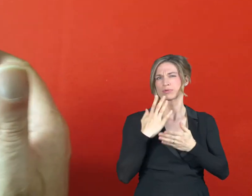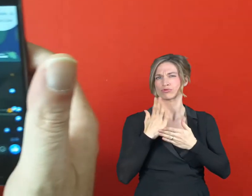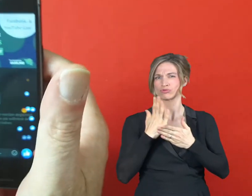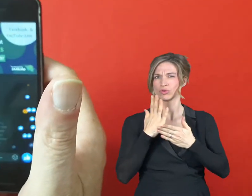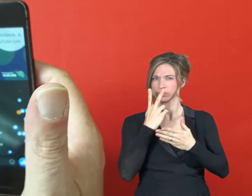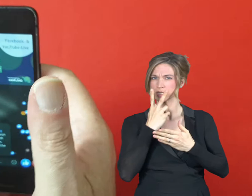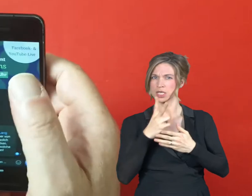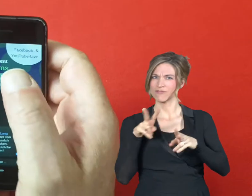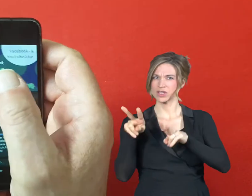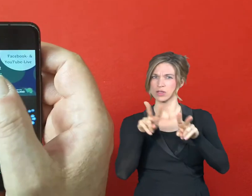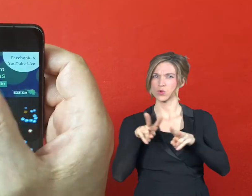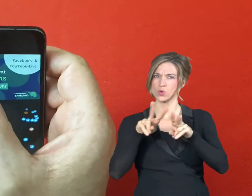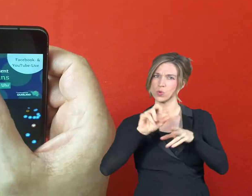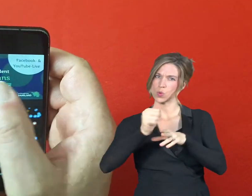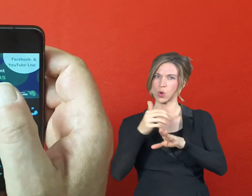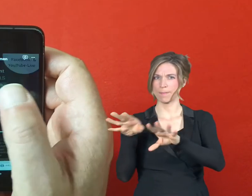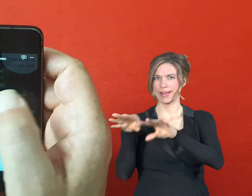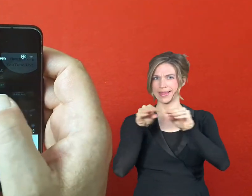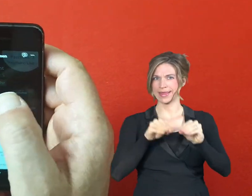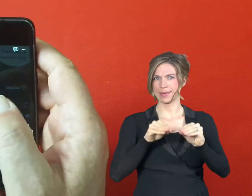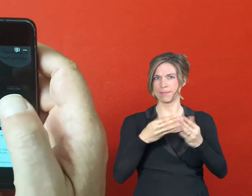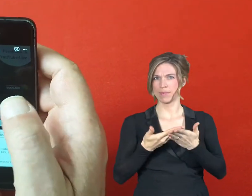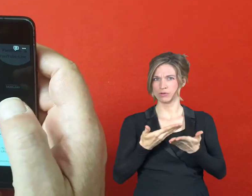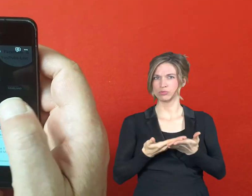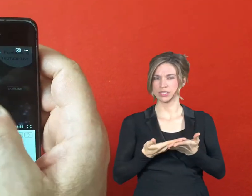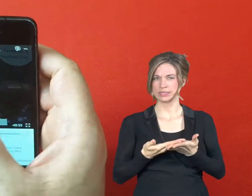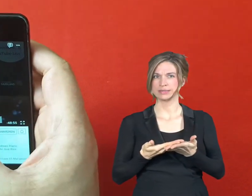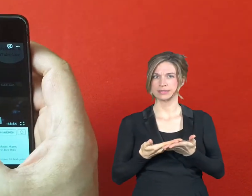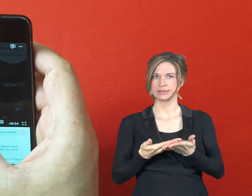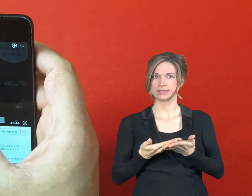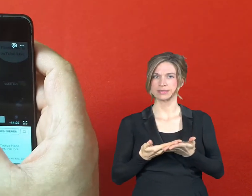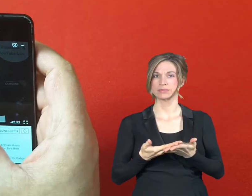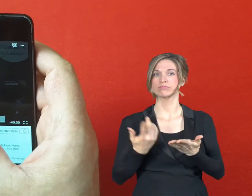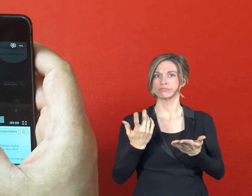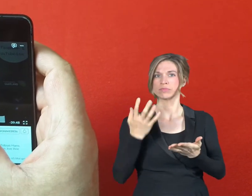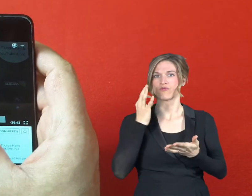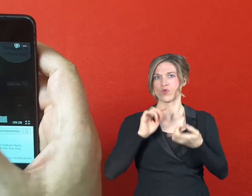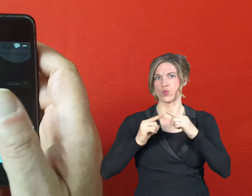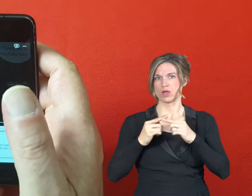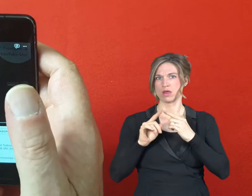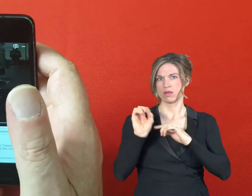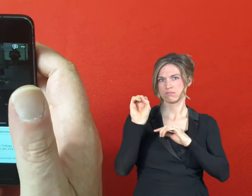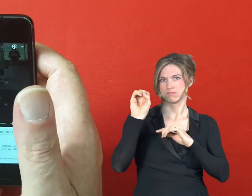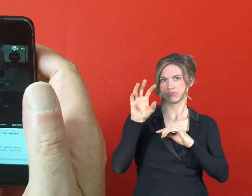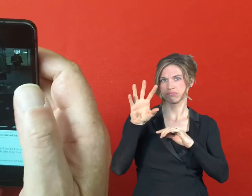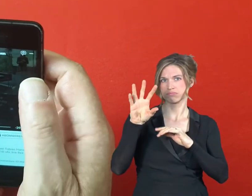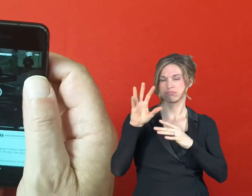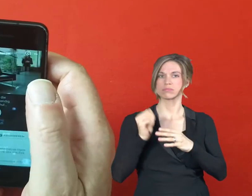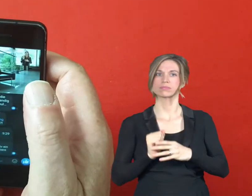als Gebärdendolmetscherin hatten. Und wir schauen es uns jetzt einmal an. Ich suche mal die Stelle, wo wir sie denn auch haben.